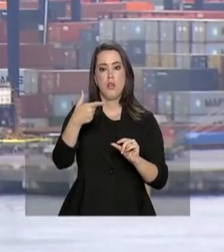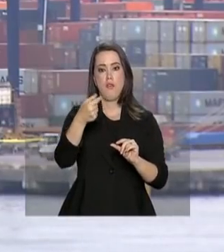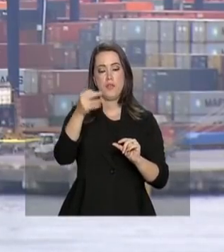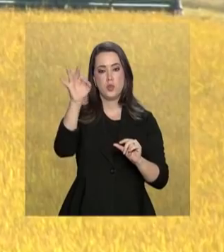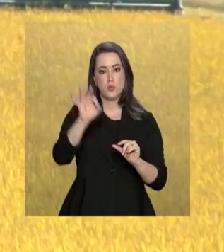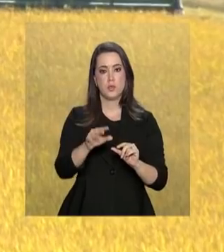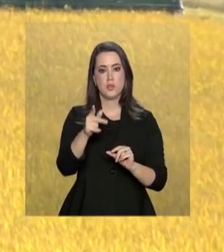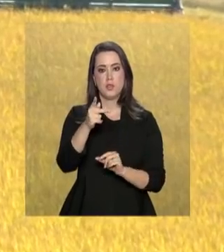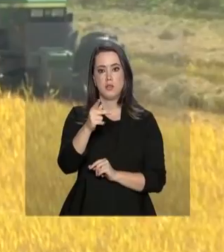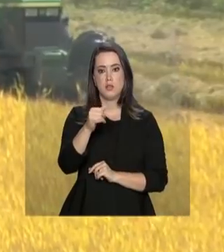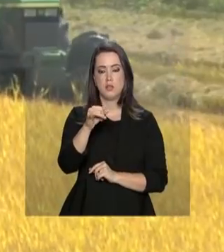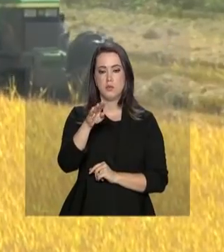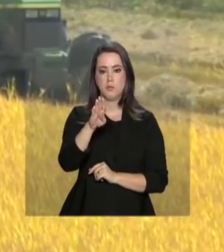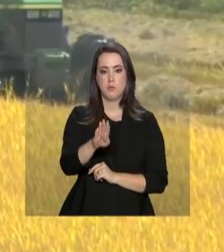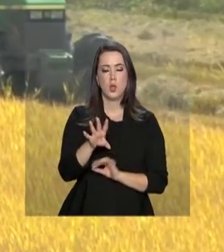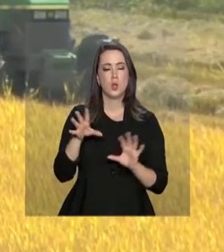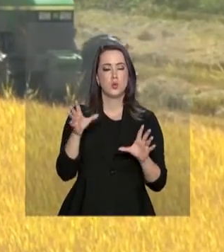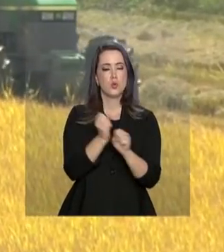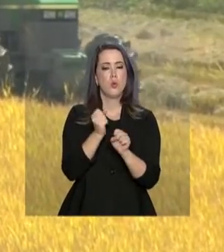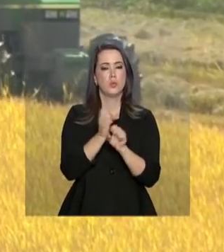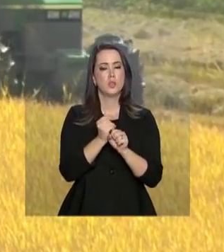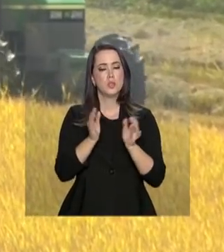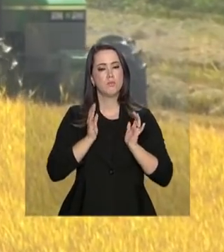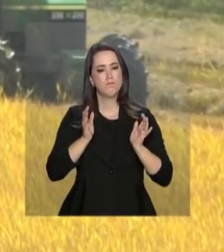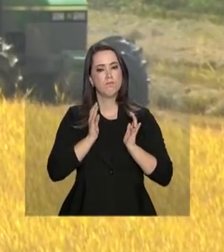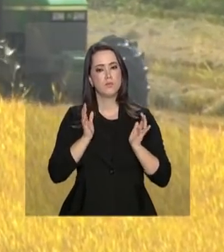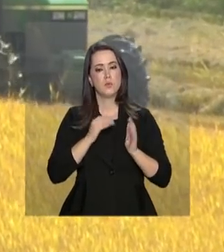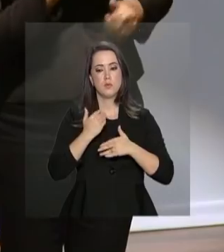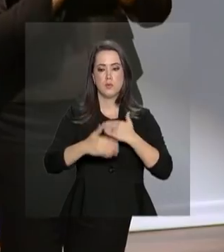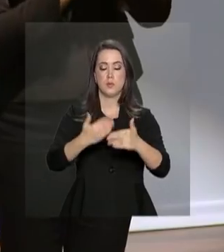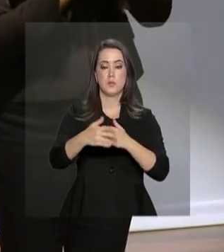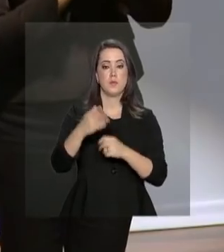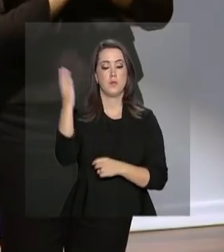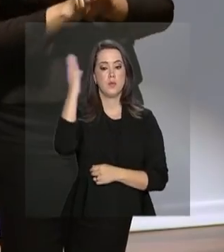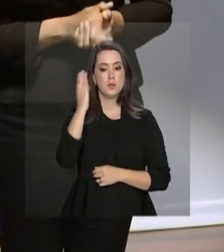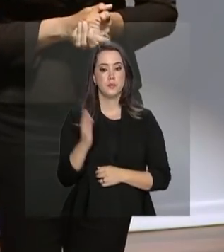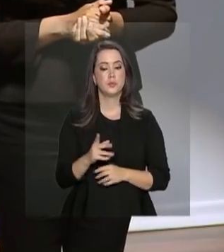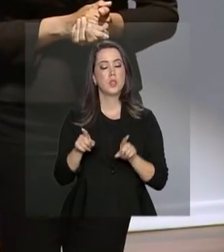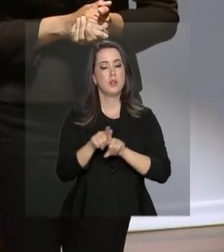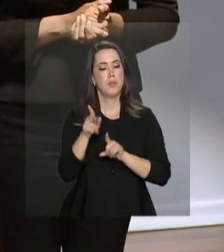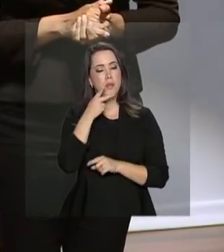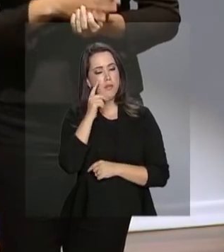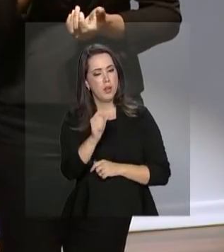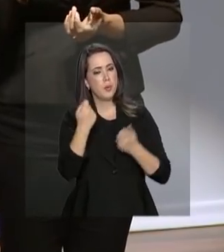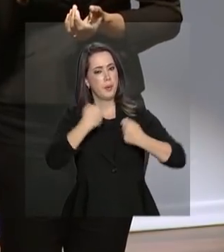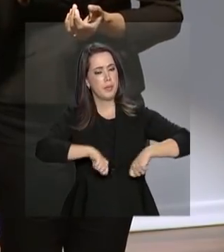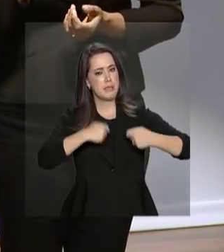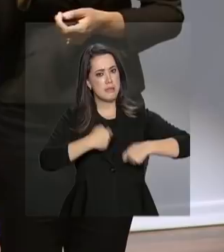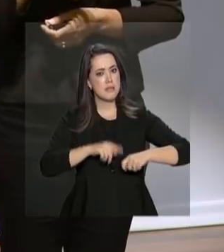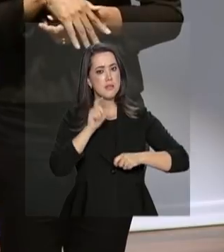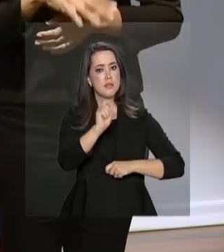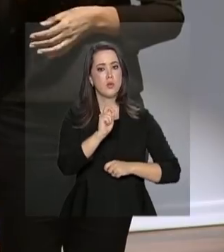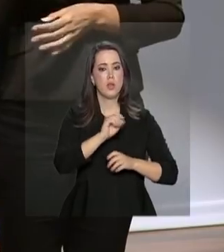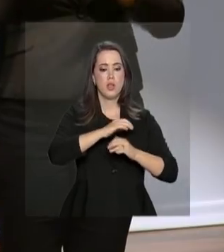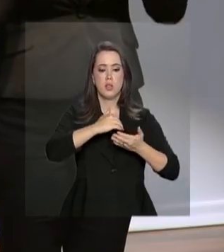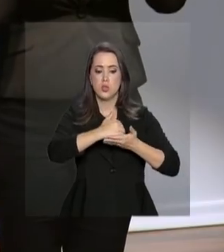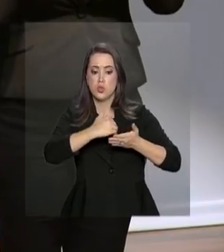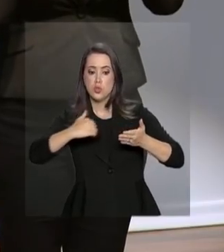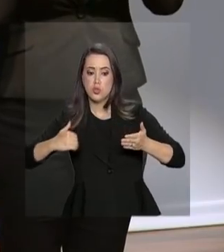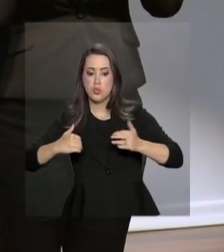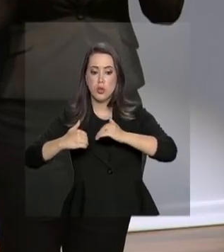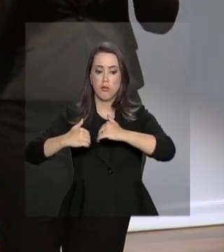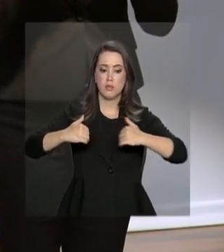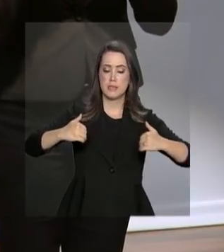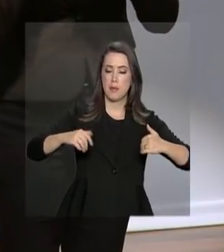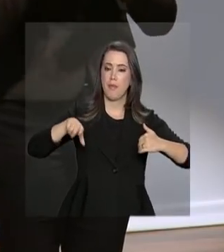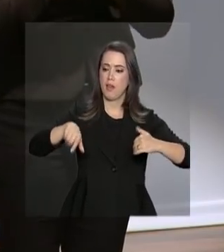do PIB, a soma de todas as riquezas produzidas pelo país. O ministro também falou da necessidade de desvincular os gastos